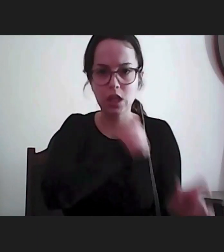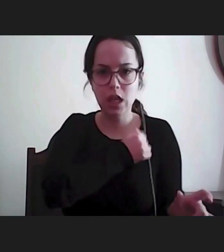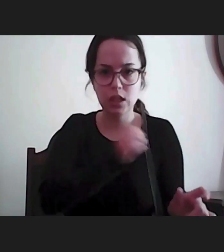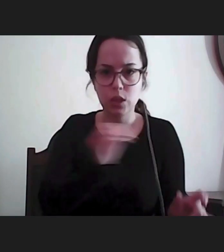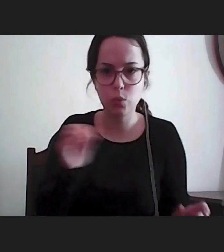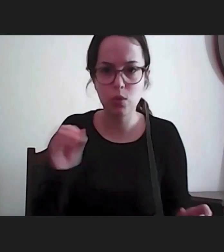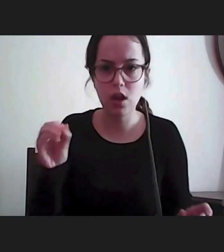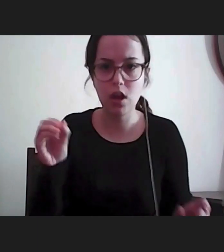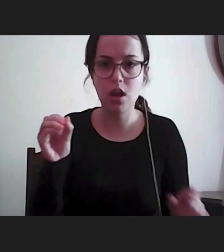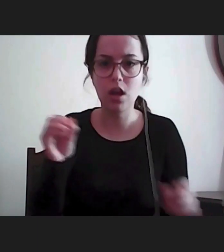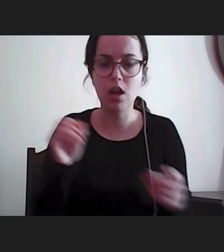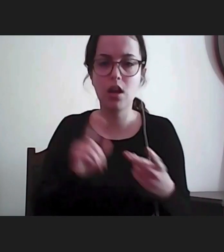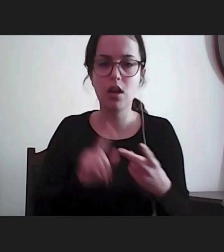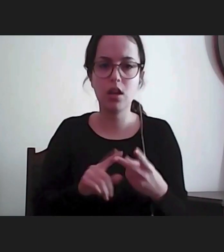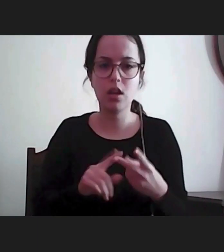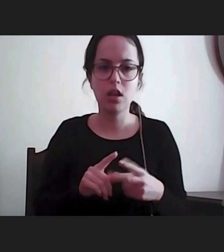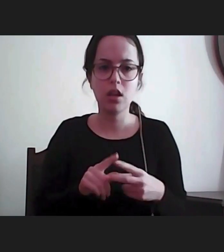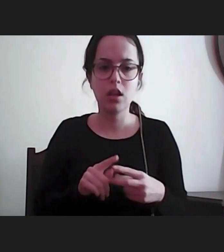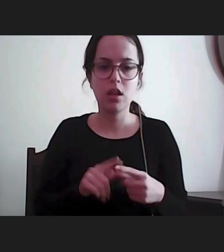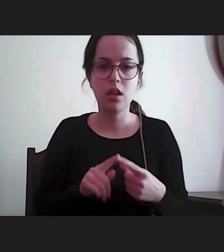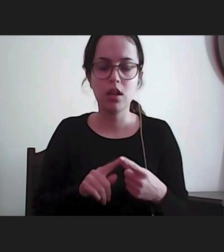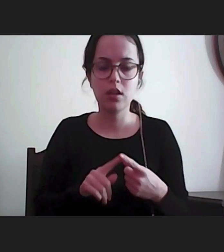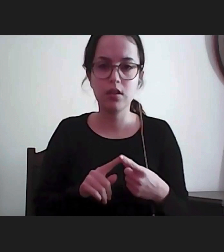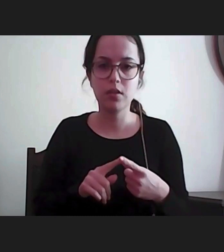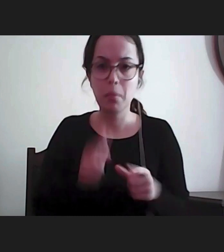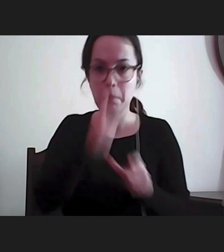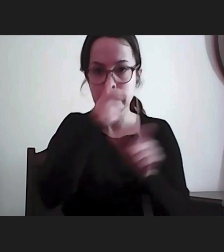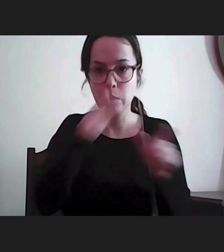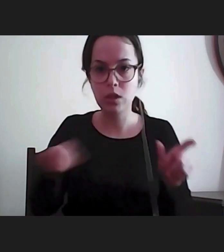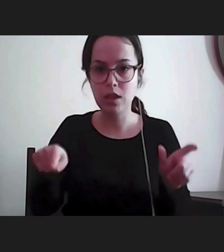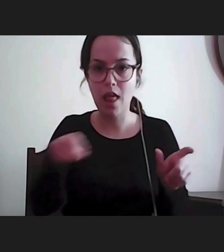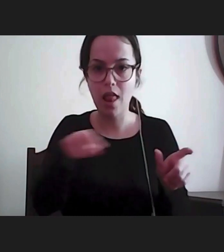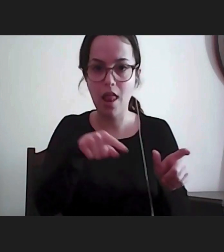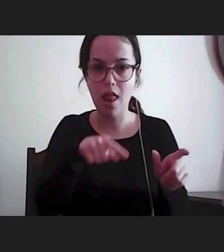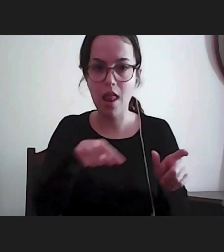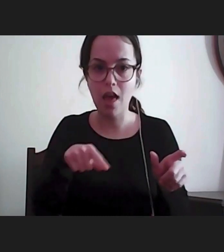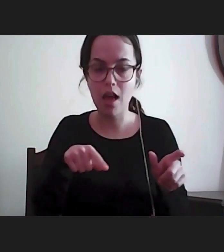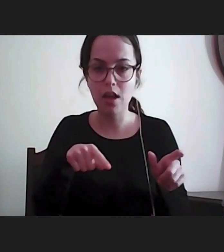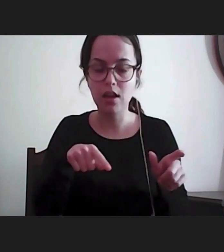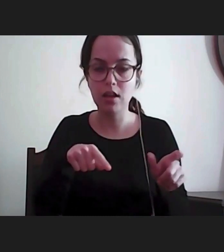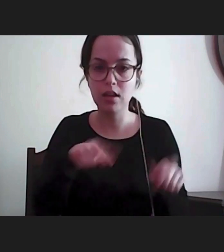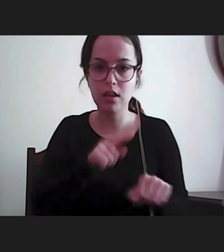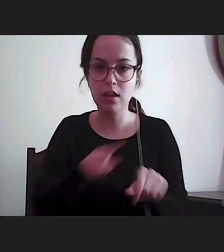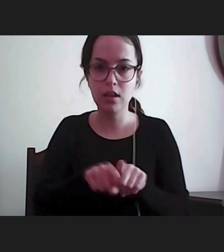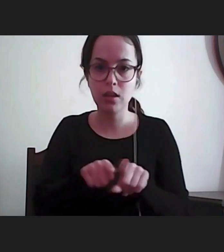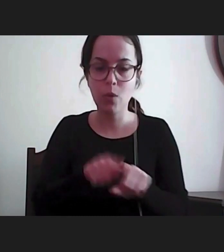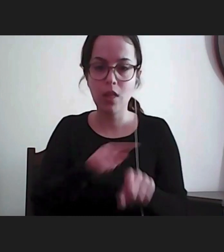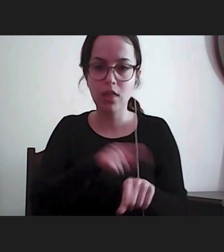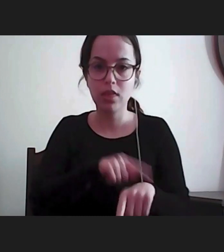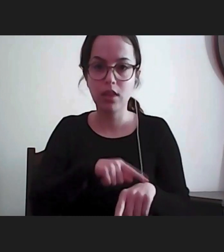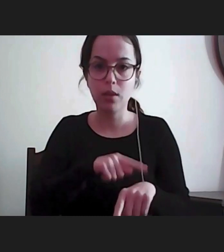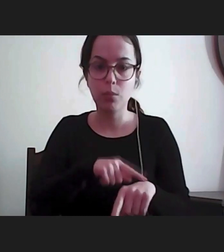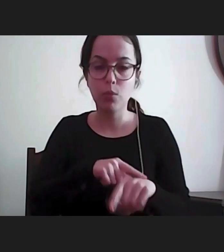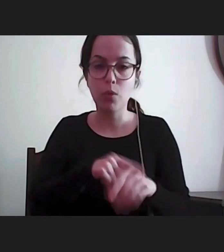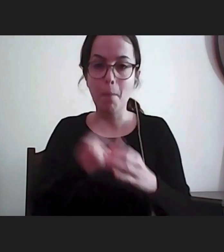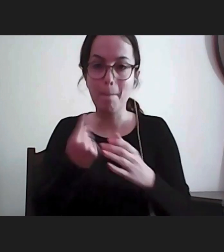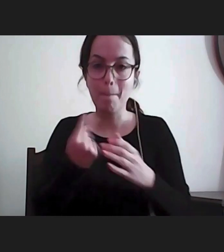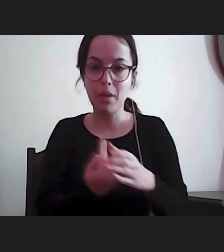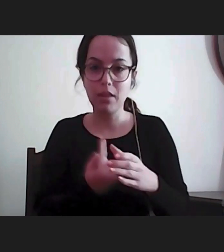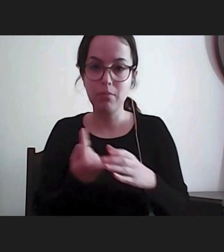um estudo da Provedoria em relação a esta população durante o tempo da pandemia, de forma mais